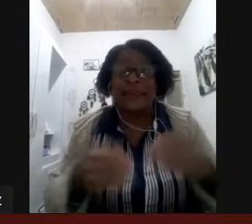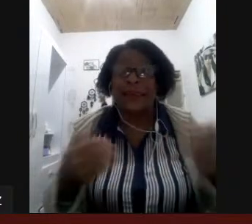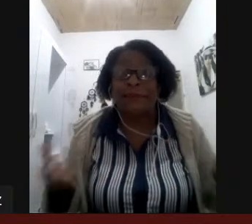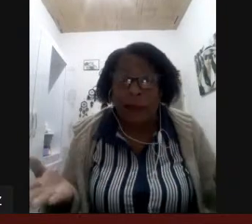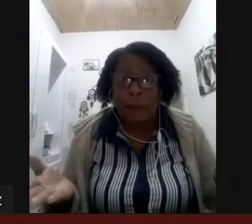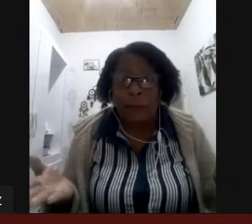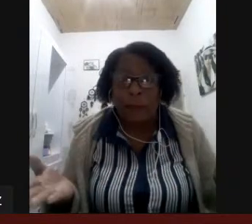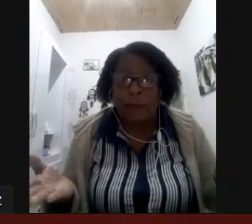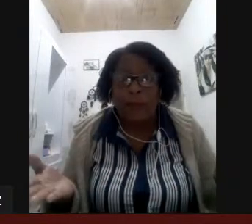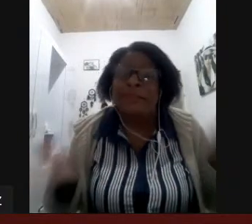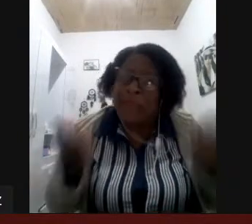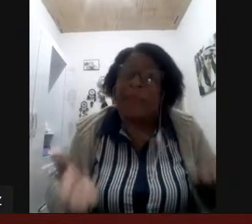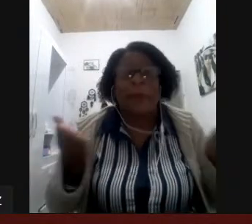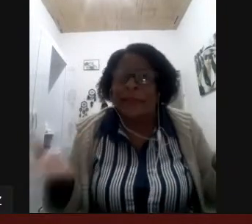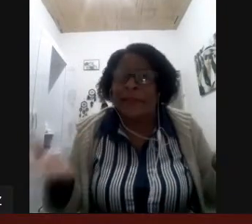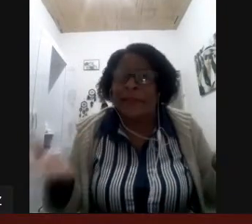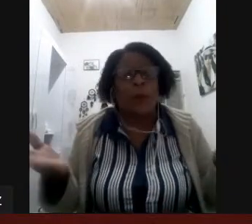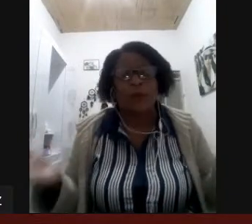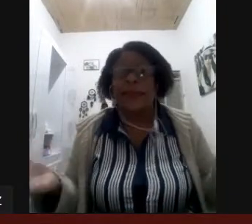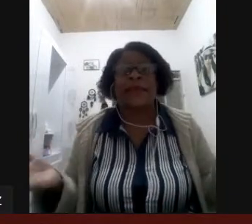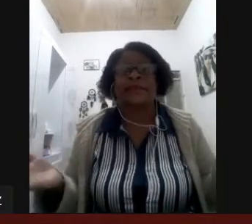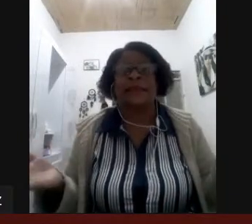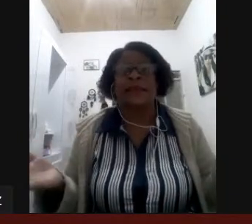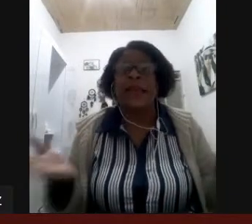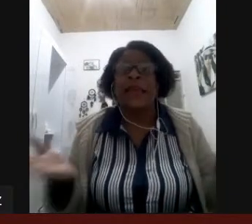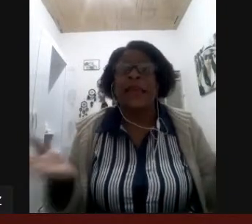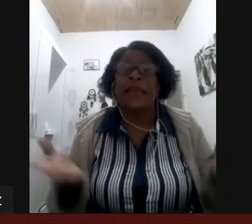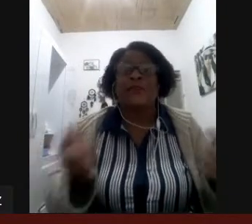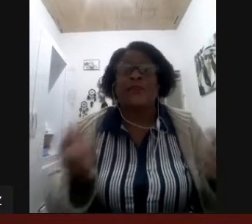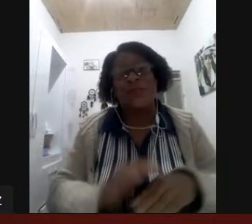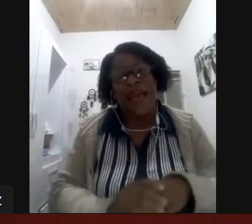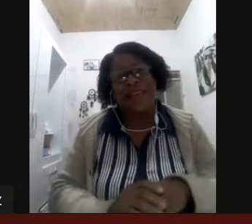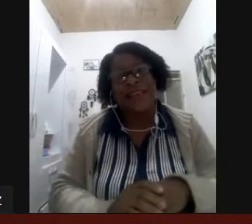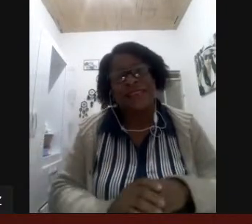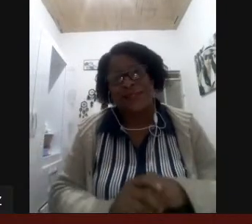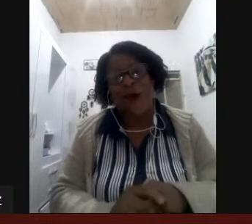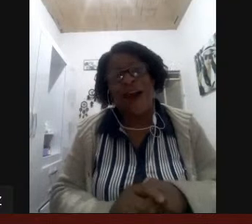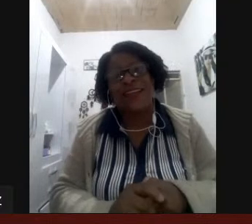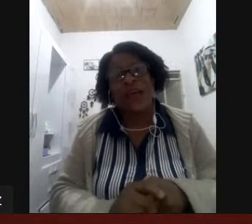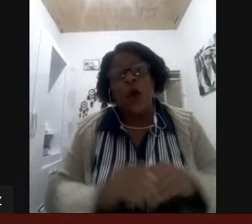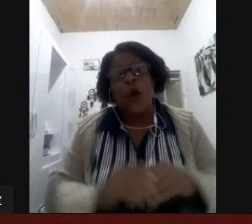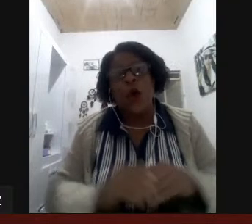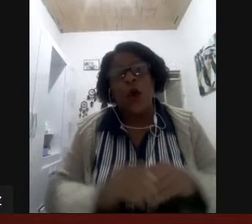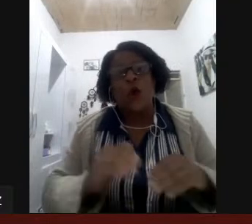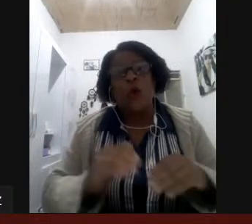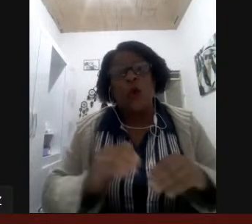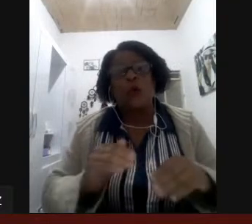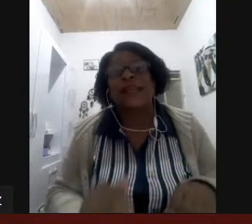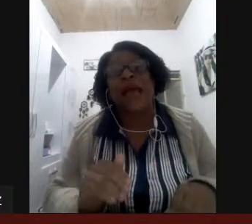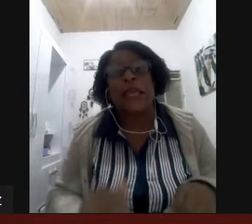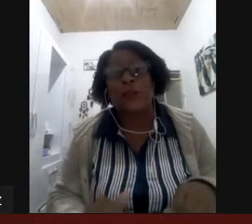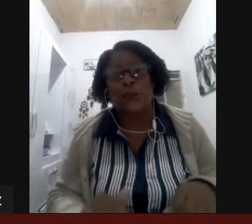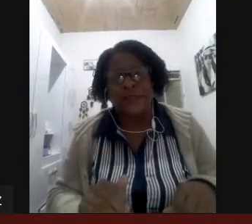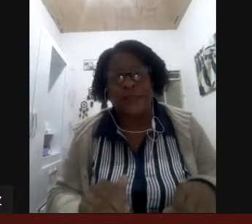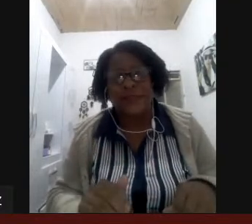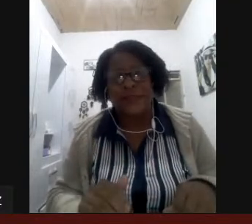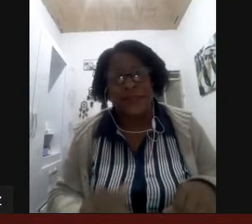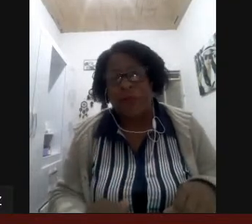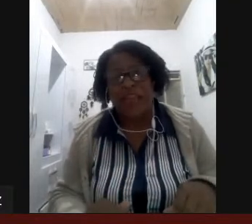então tem que aprender o português e isso não acontece nas escolas o surdo está saindo do ensino médio